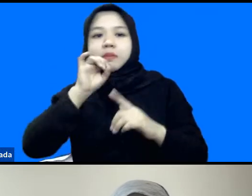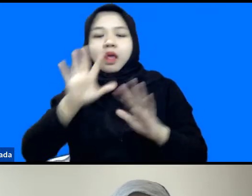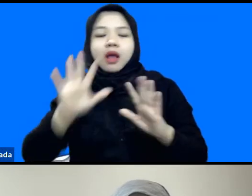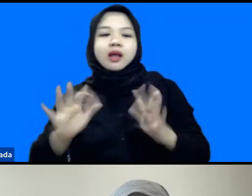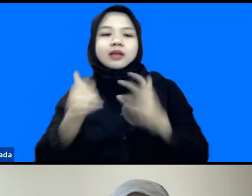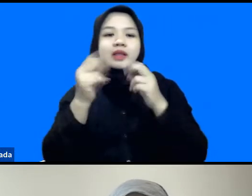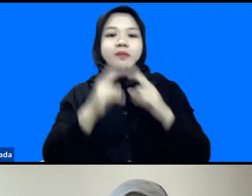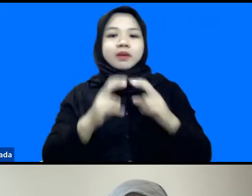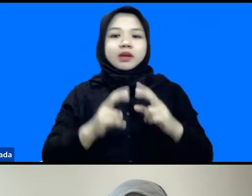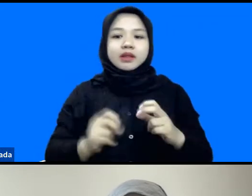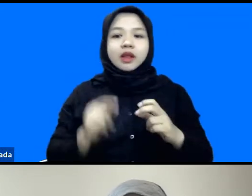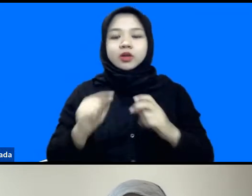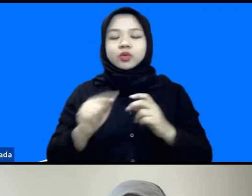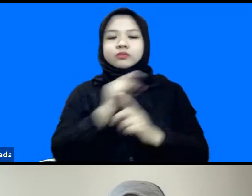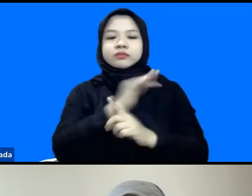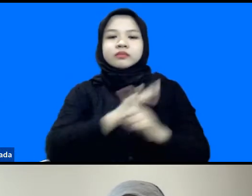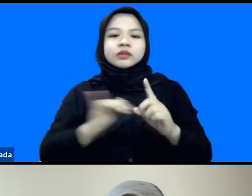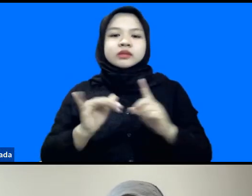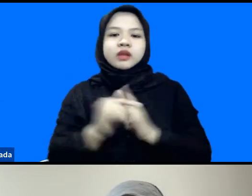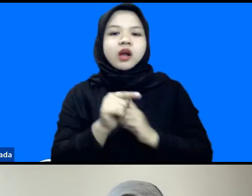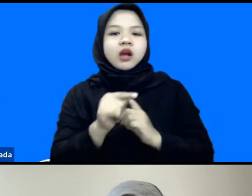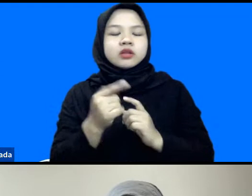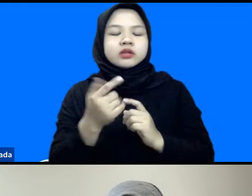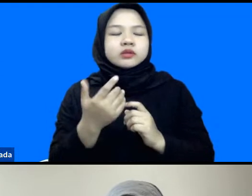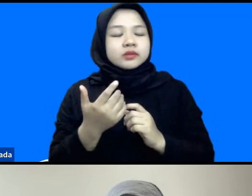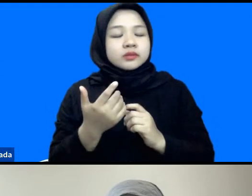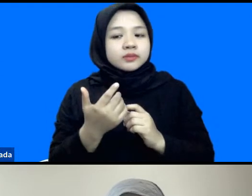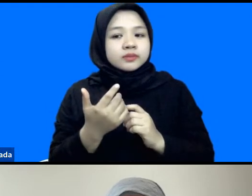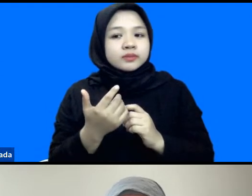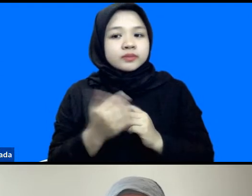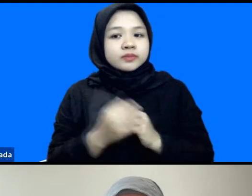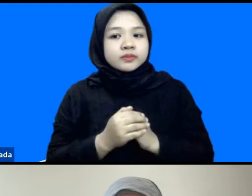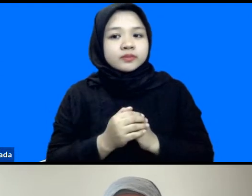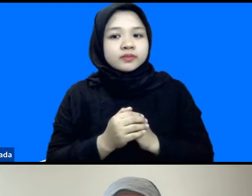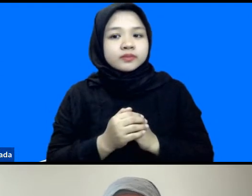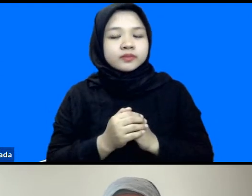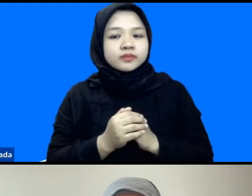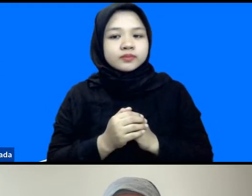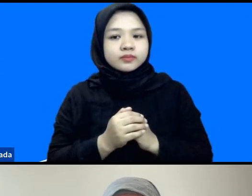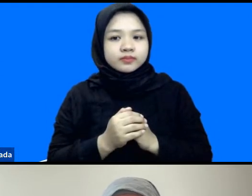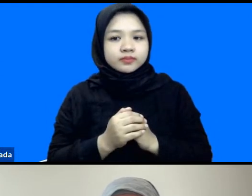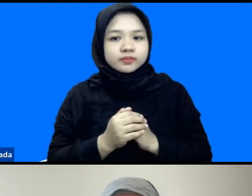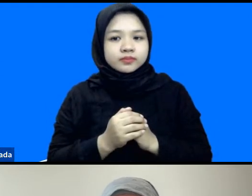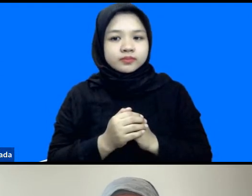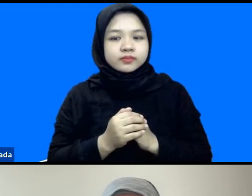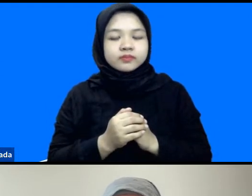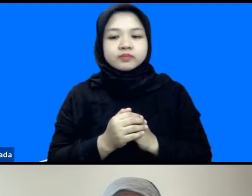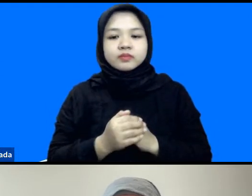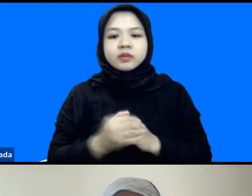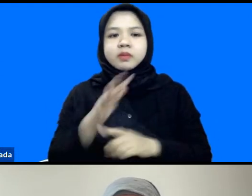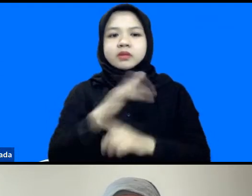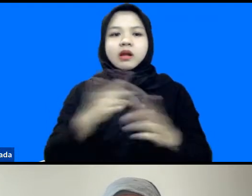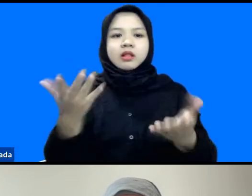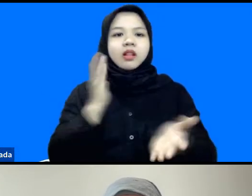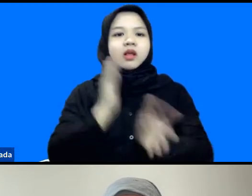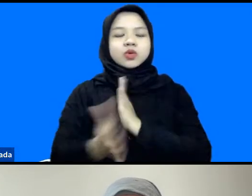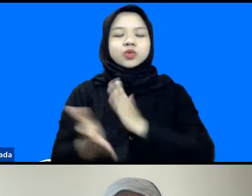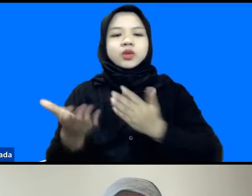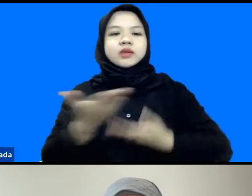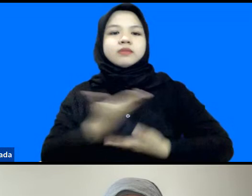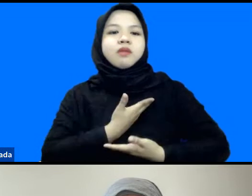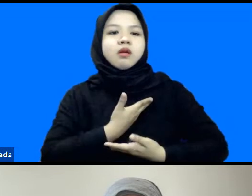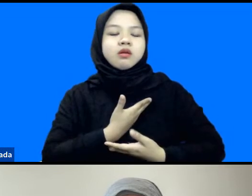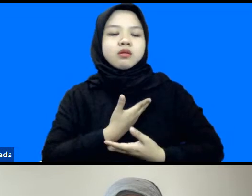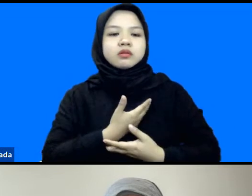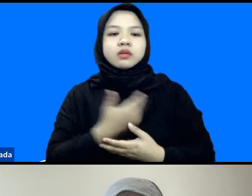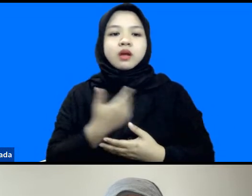kemudian oleh masyarakat sebagian besar di dalam mentah-mentah oleh masyarakat begitu ya beliau memiliki keahlian